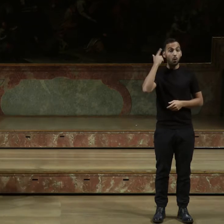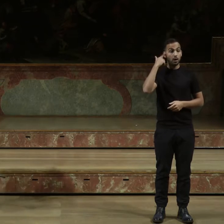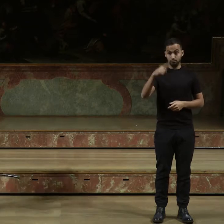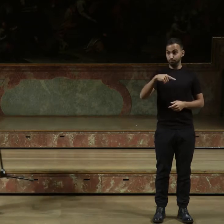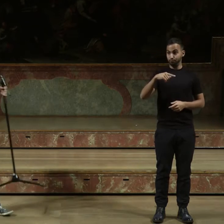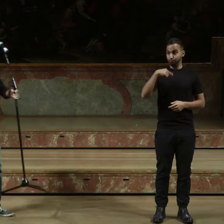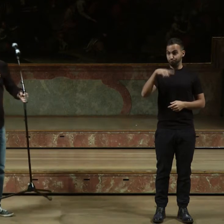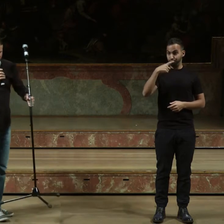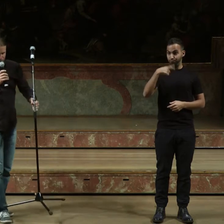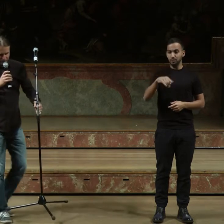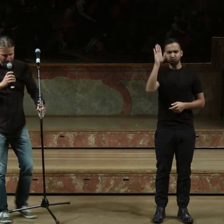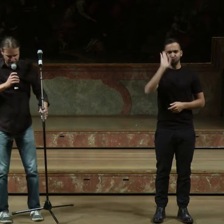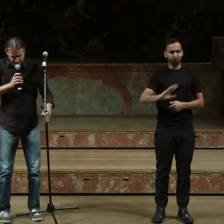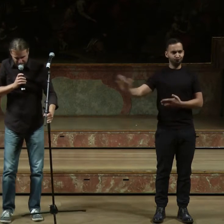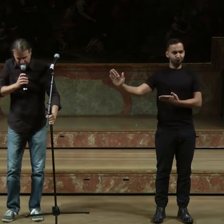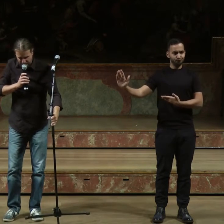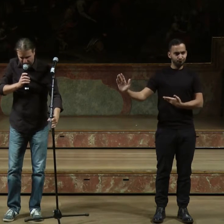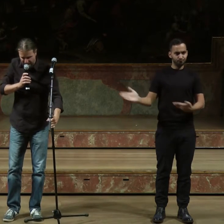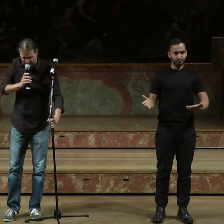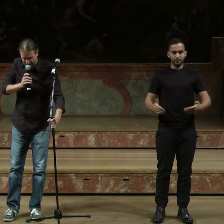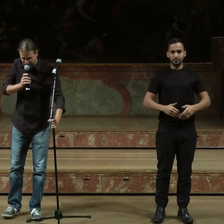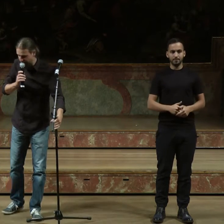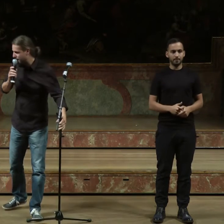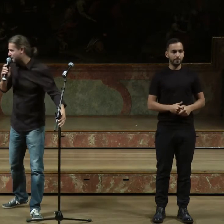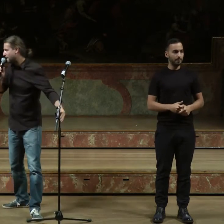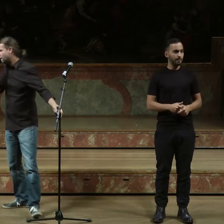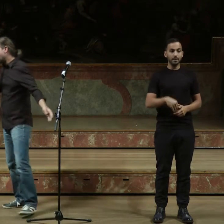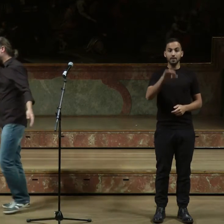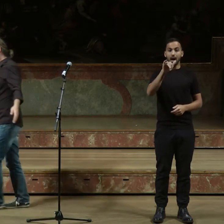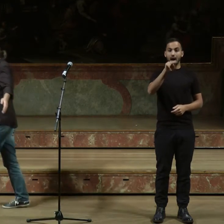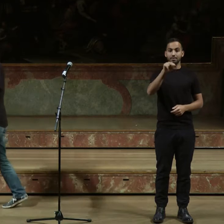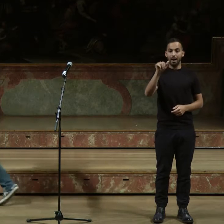bitte auf die Bühne, Annalena Obermoser.